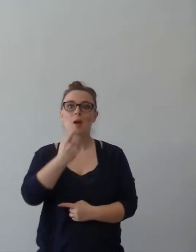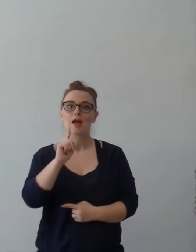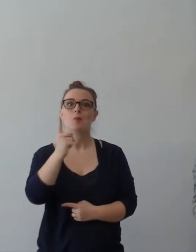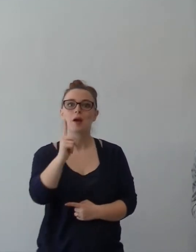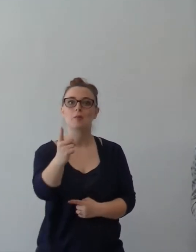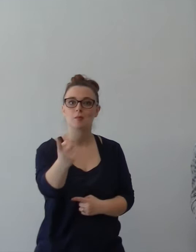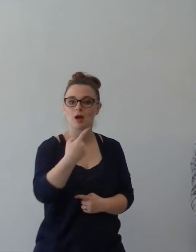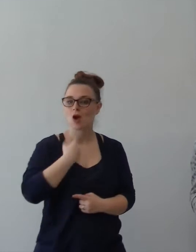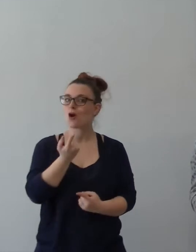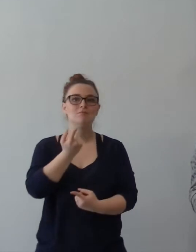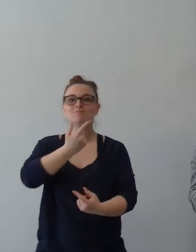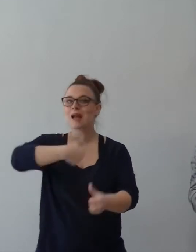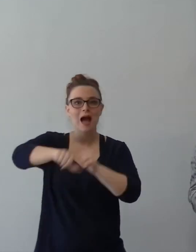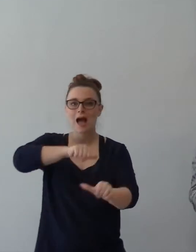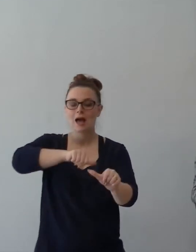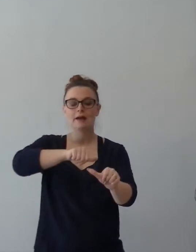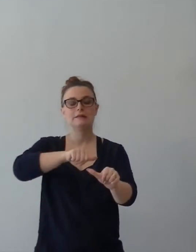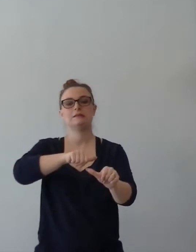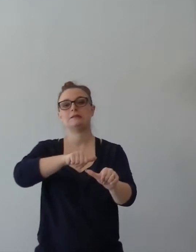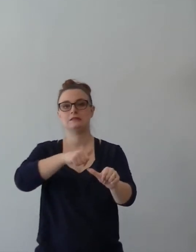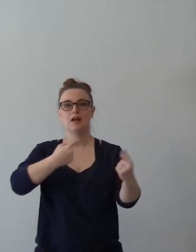svolta e dall'altra parte invece c